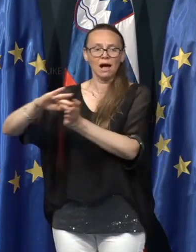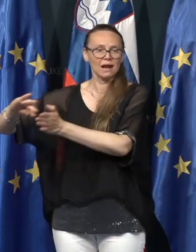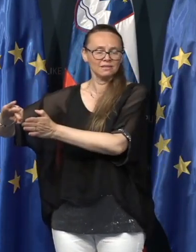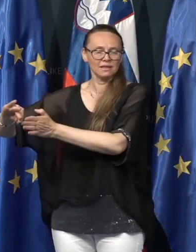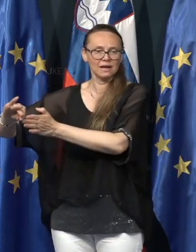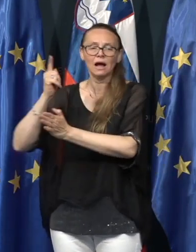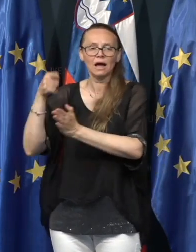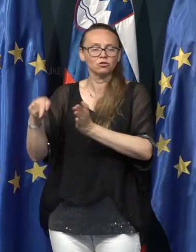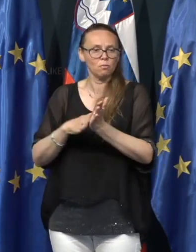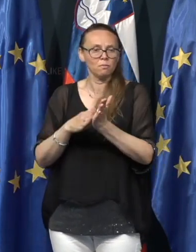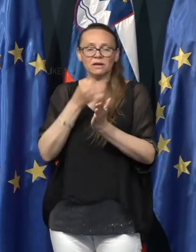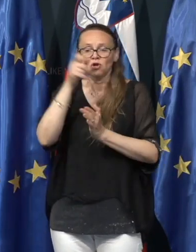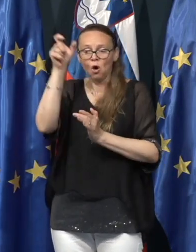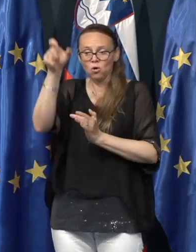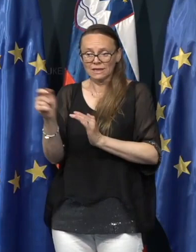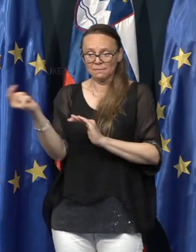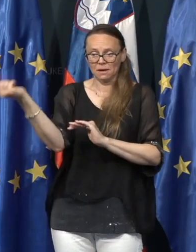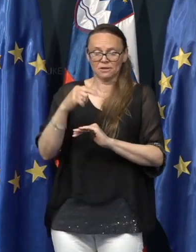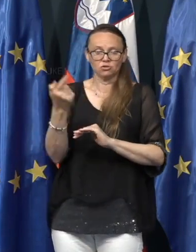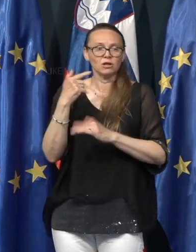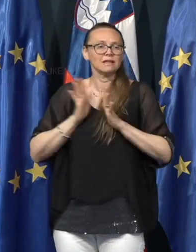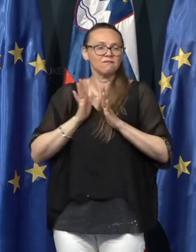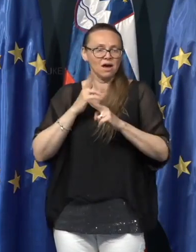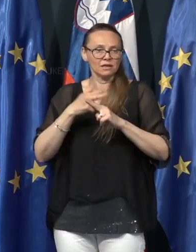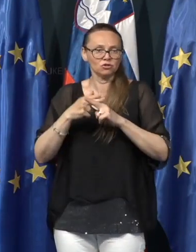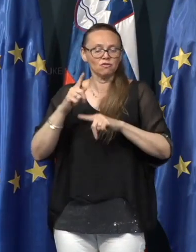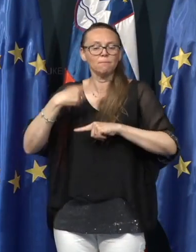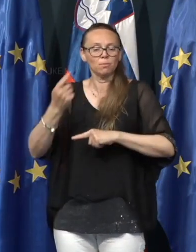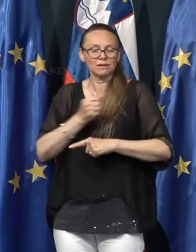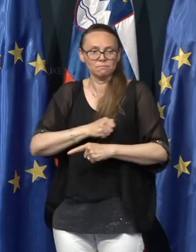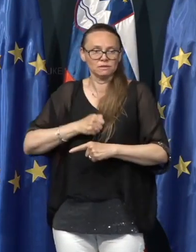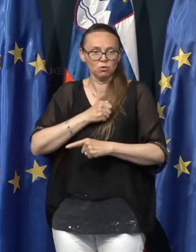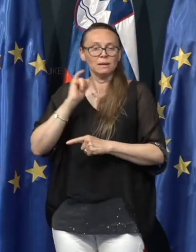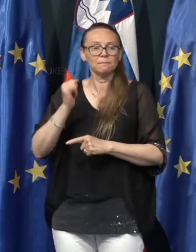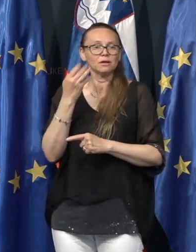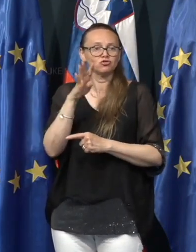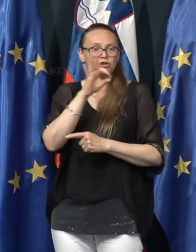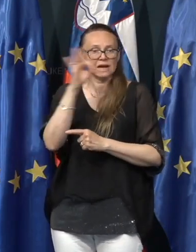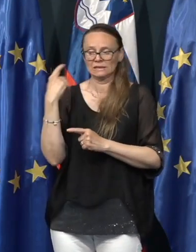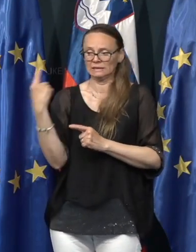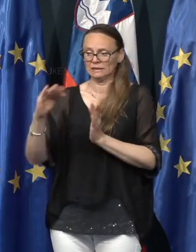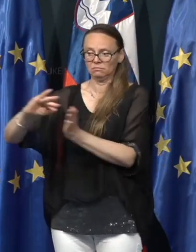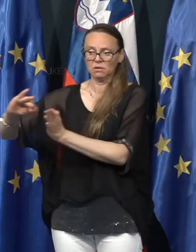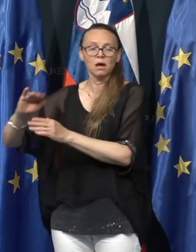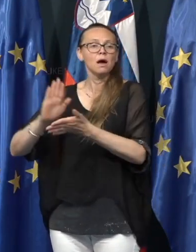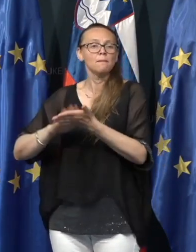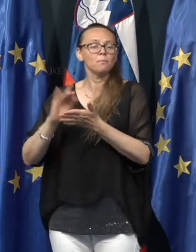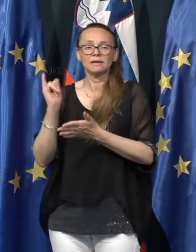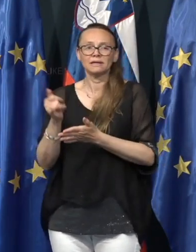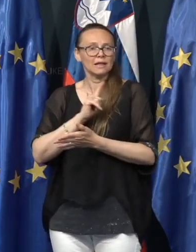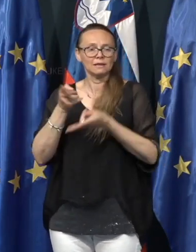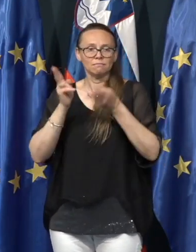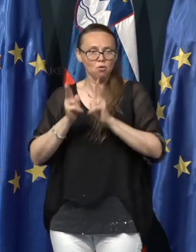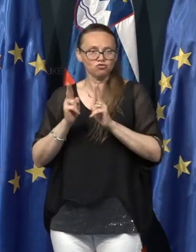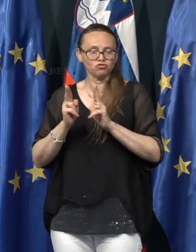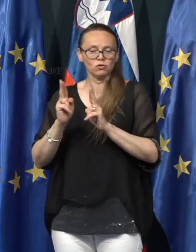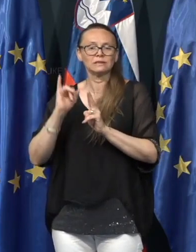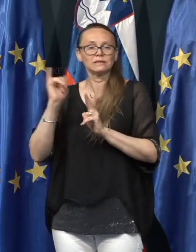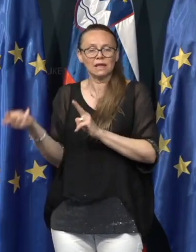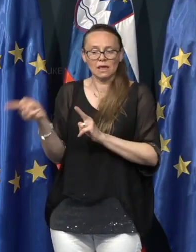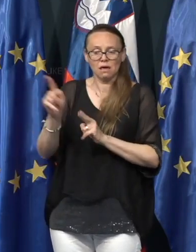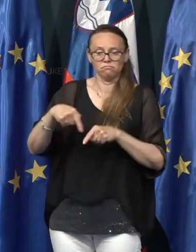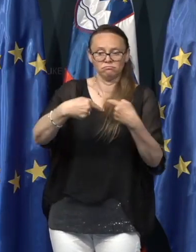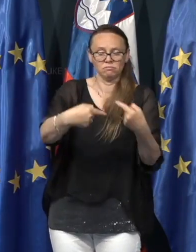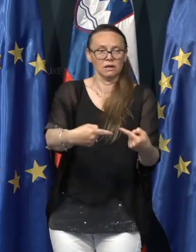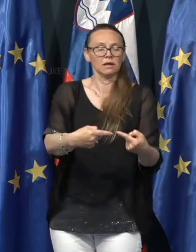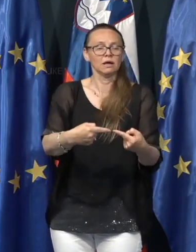to pomeni? Če je oseba prišla iz nevarne države in potem zbolji in je v karanteni, pomeni, da ni možnosti, da je generirala nove primire, kaj ti